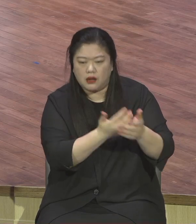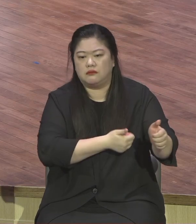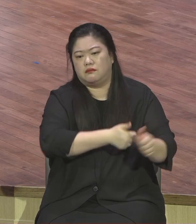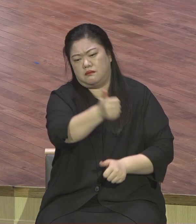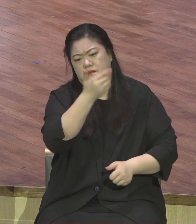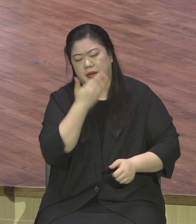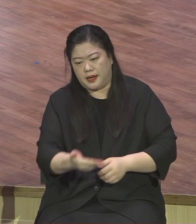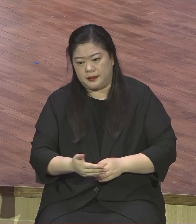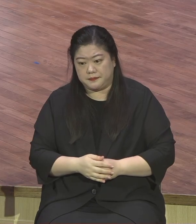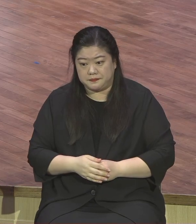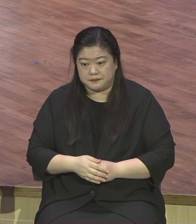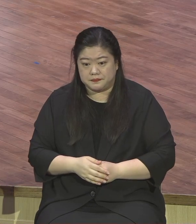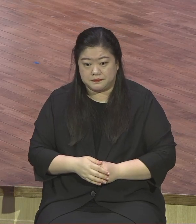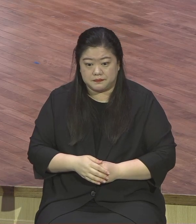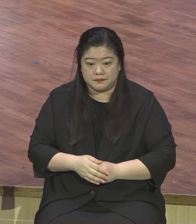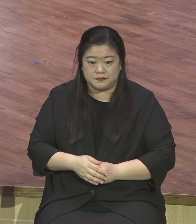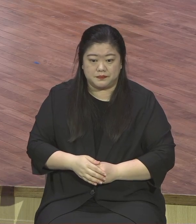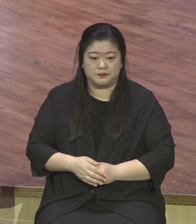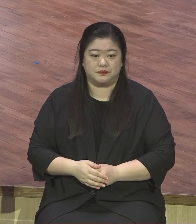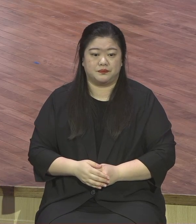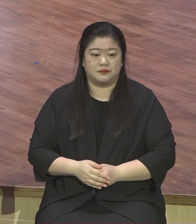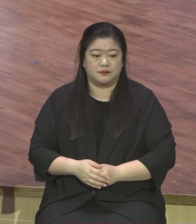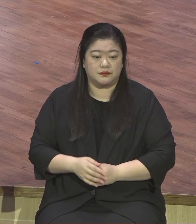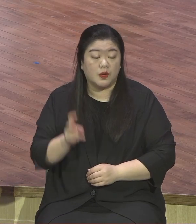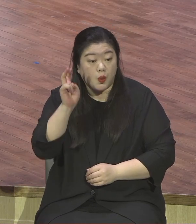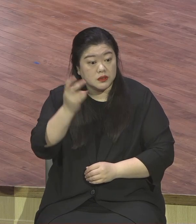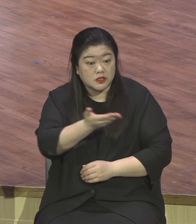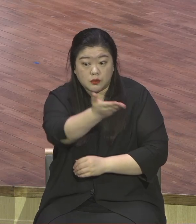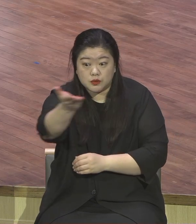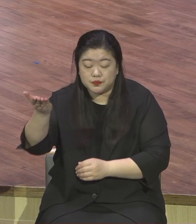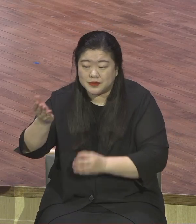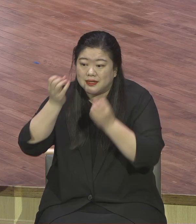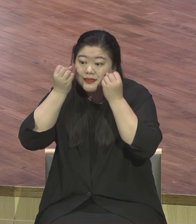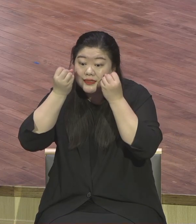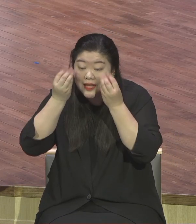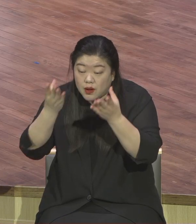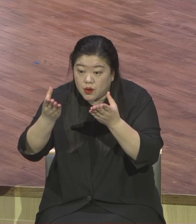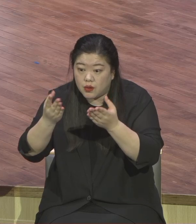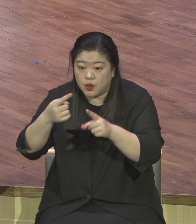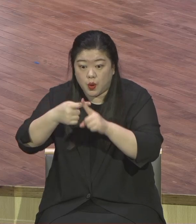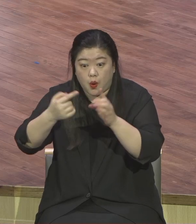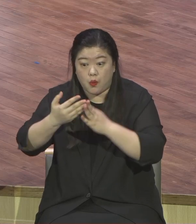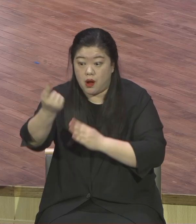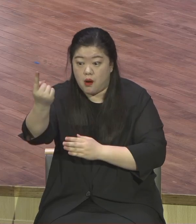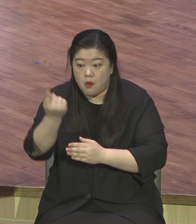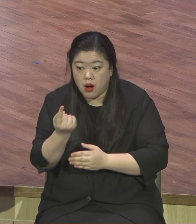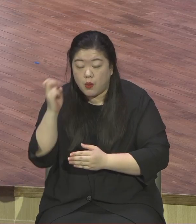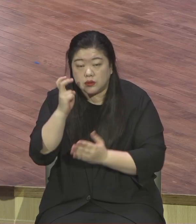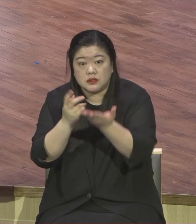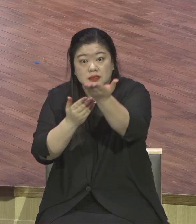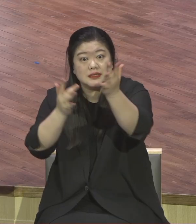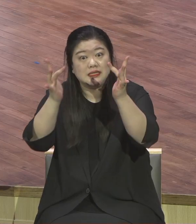그래서 오늘 새 가족들 온라인으로 지금 인터넷 앞에서 예배드리는 분들